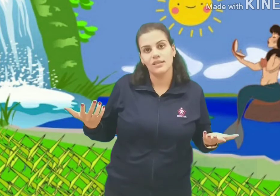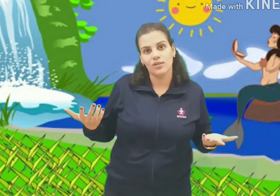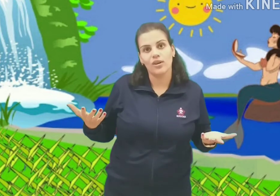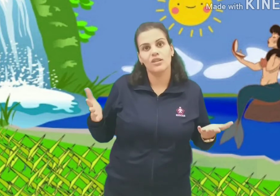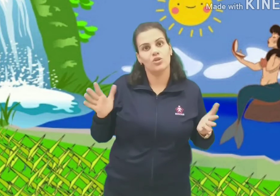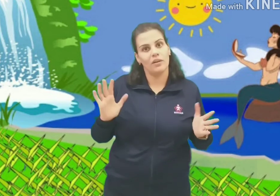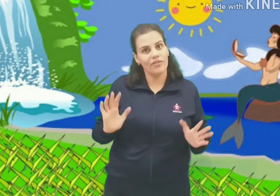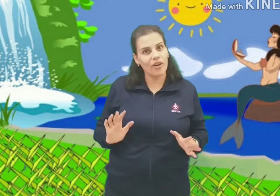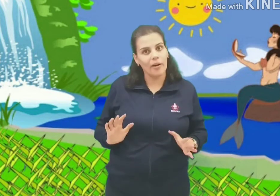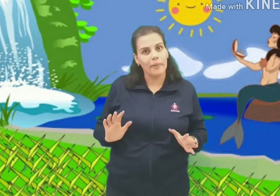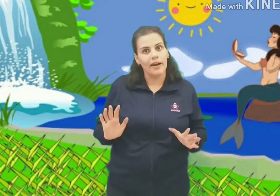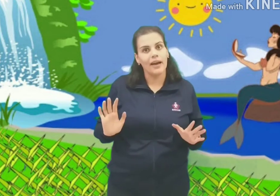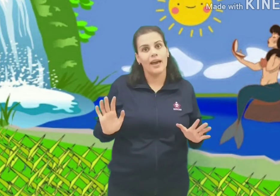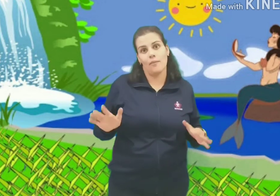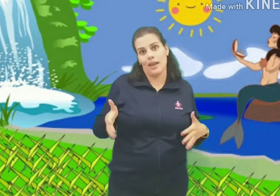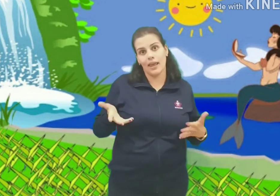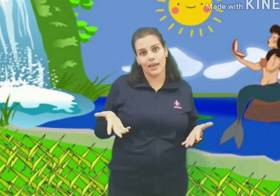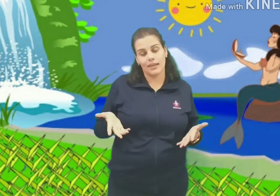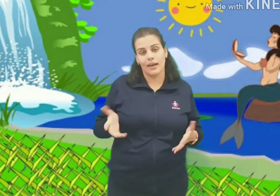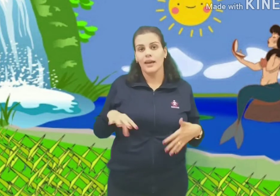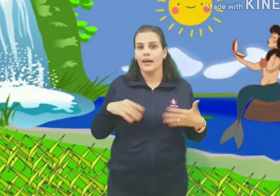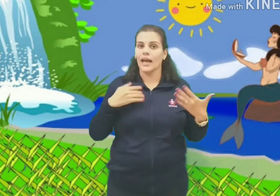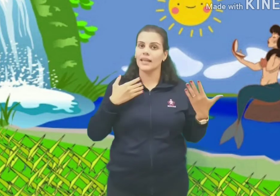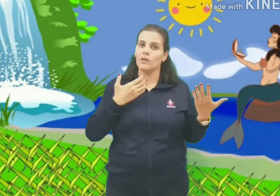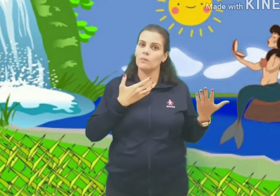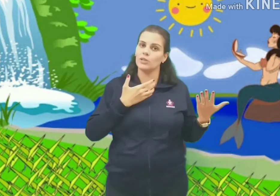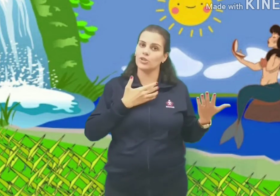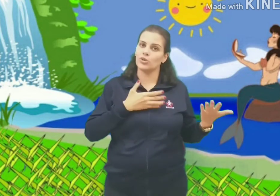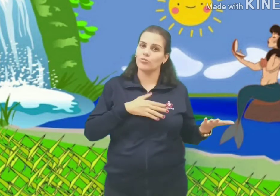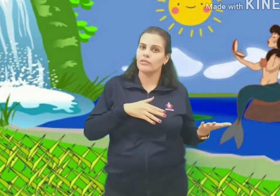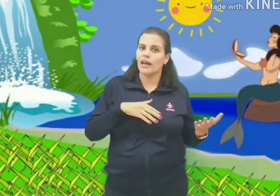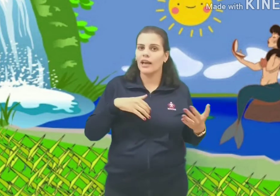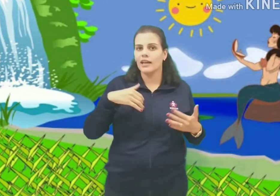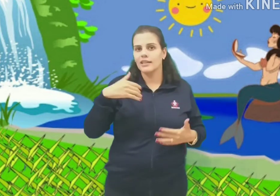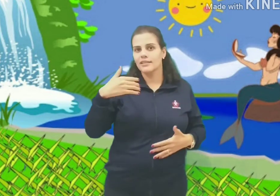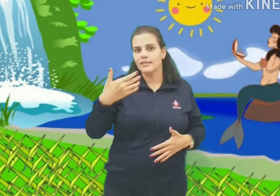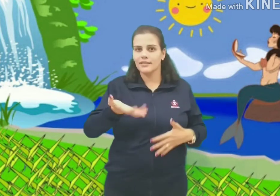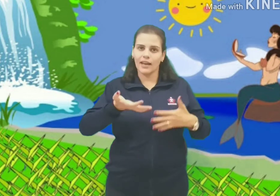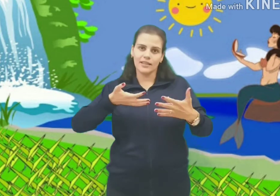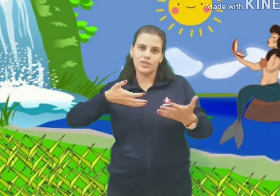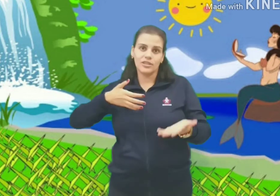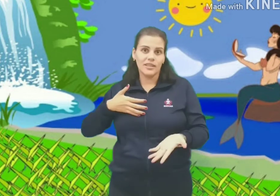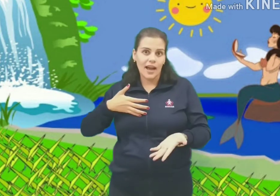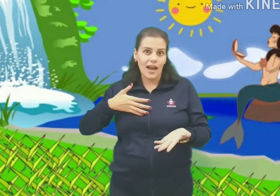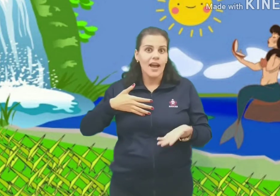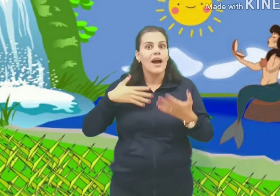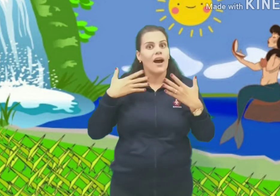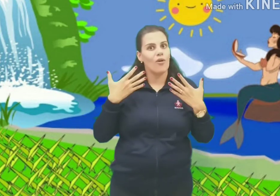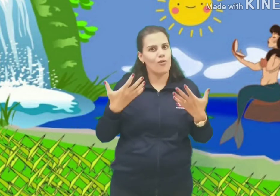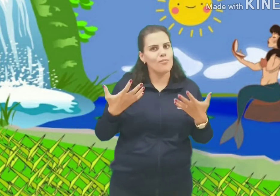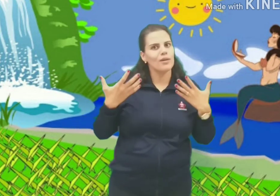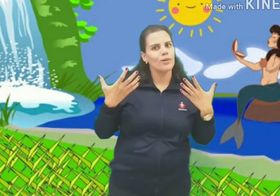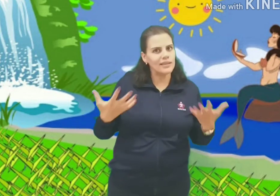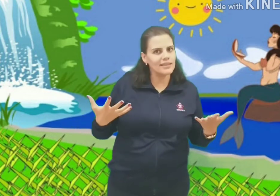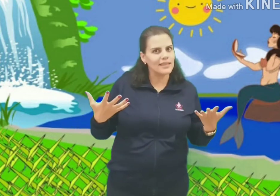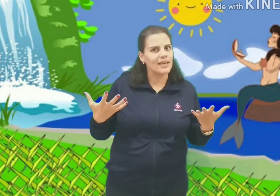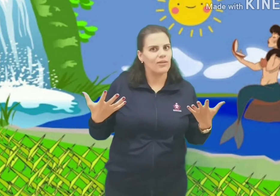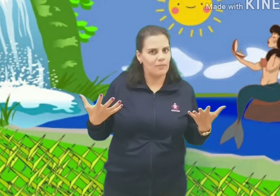história de uma forma. É uma lenda? Cada um pode contar, acrescentar, tirar, alguma coisinha, não é